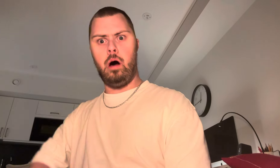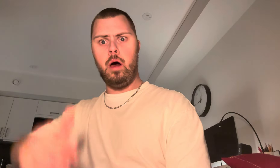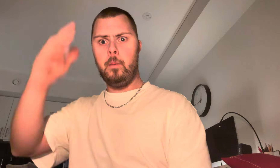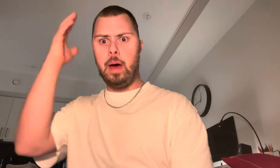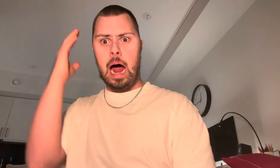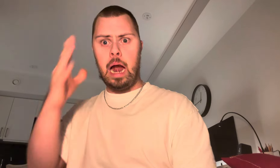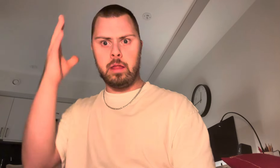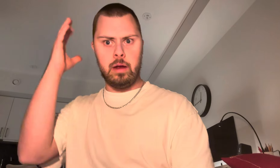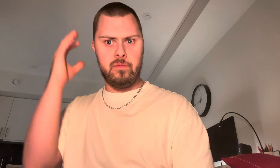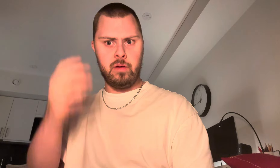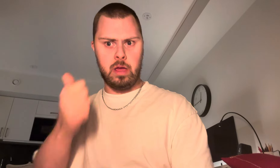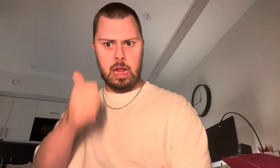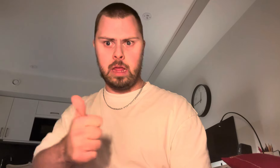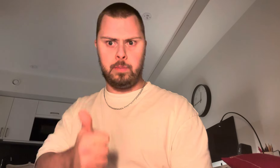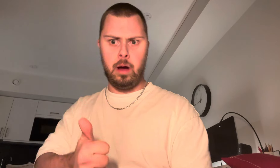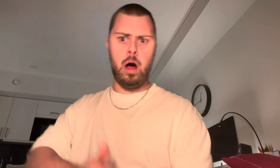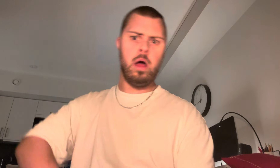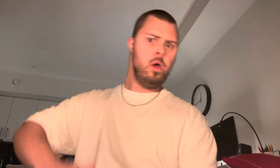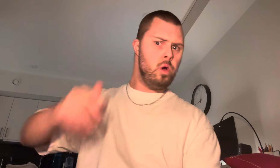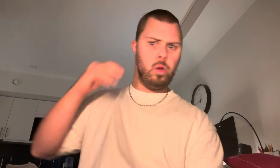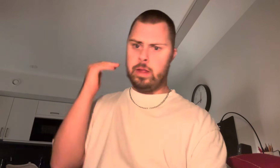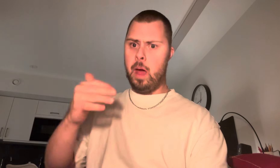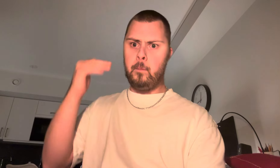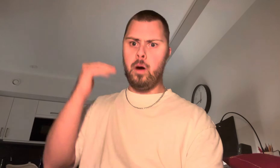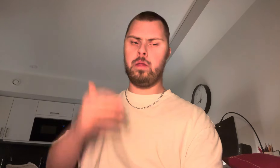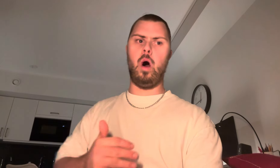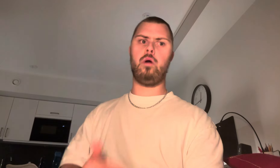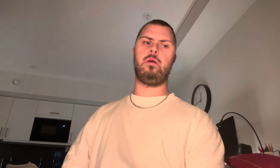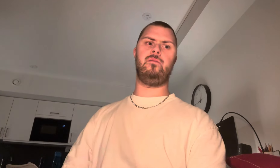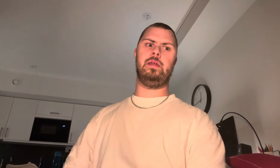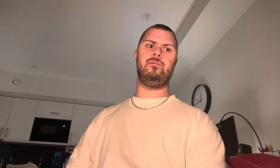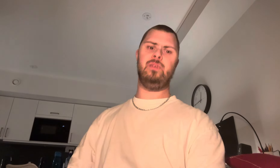Ja, men allt har det fungerar jättebra. Det måste jag också vidare.